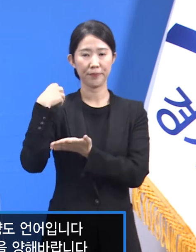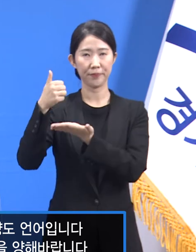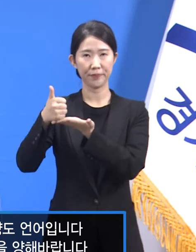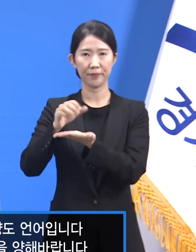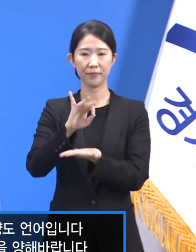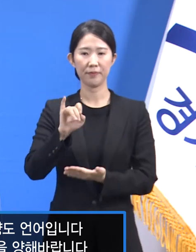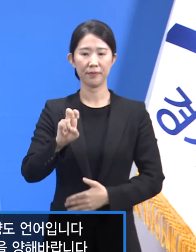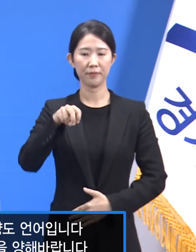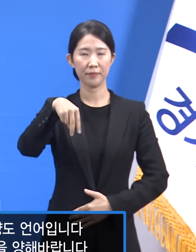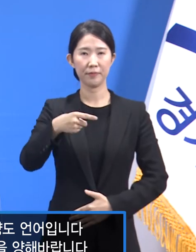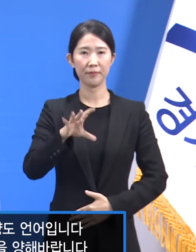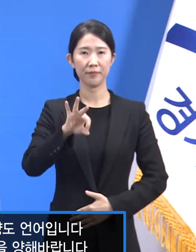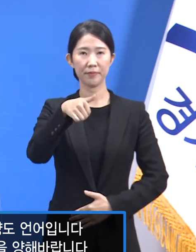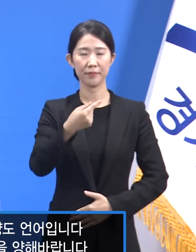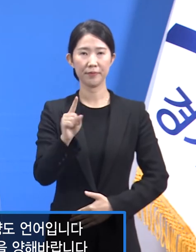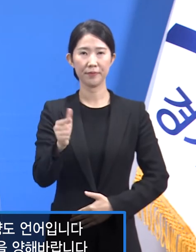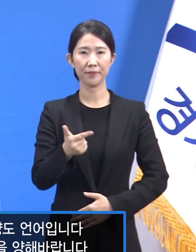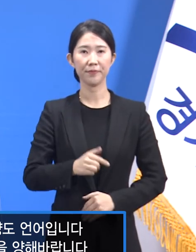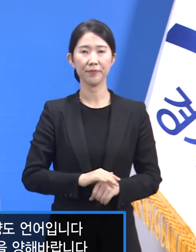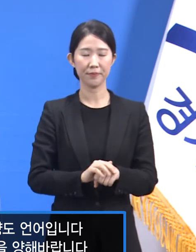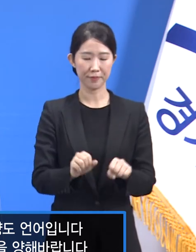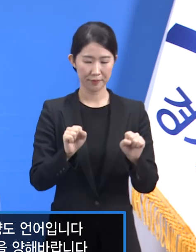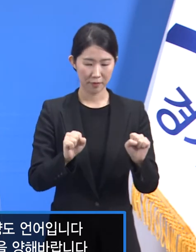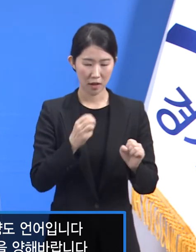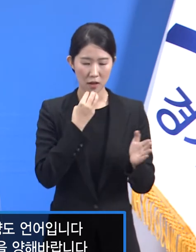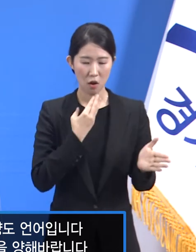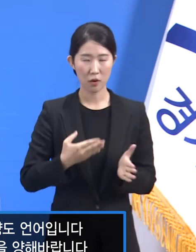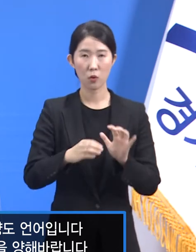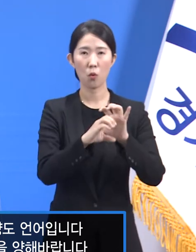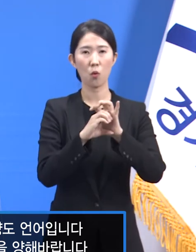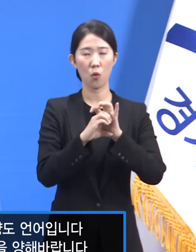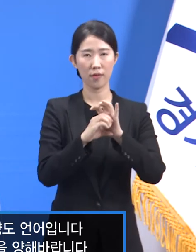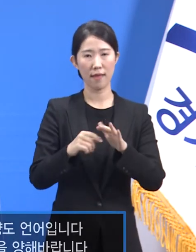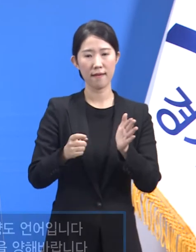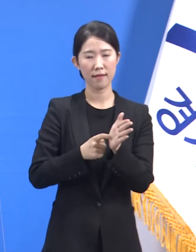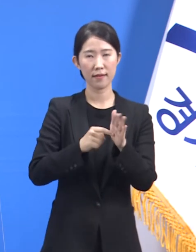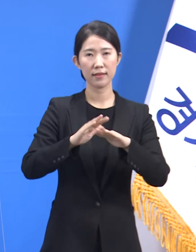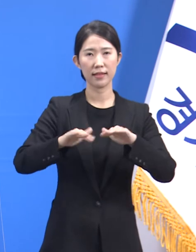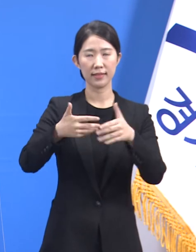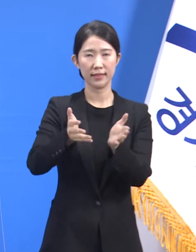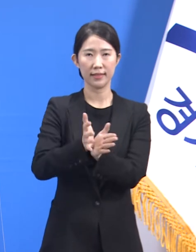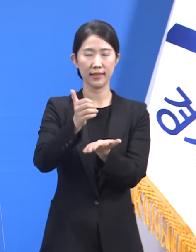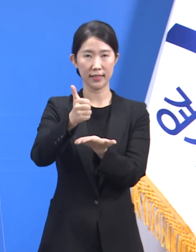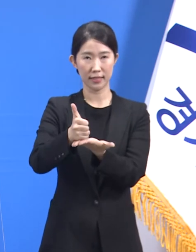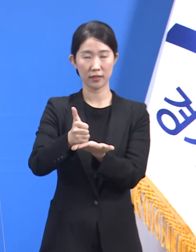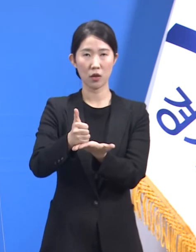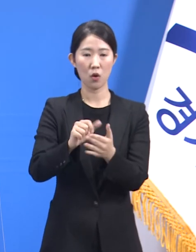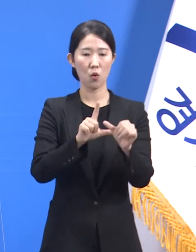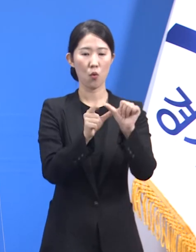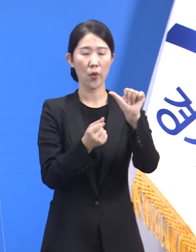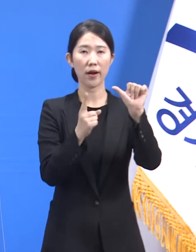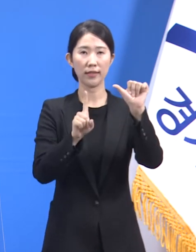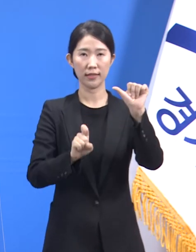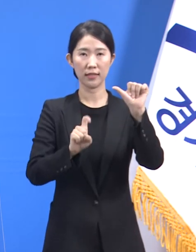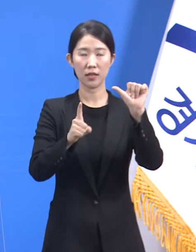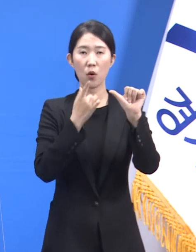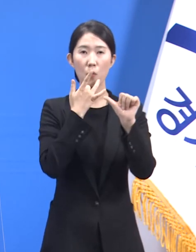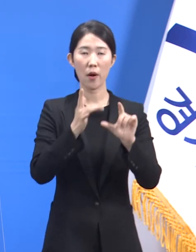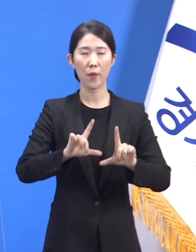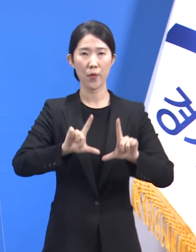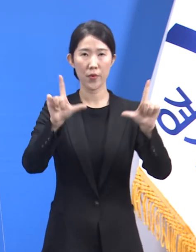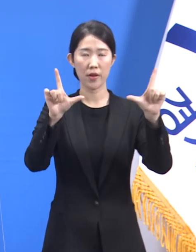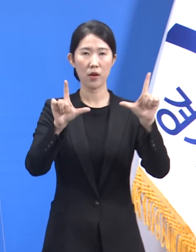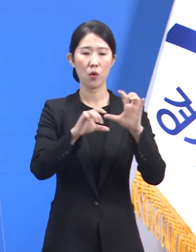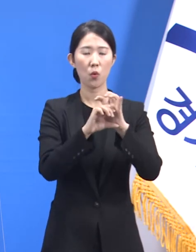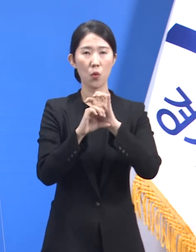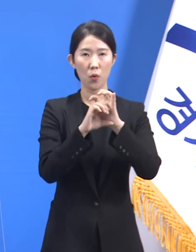안녕하십니까. 경기도 코로나19 긴급대응단의 임순관입니다. 5월 11일 화요일 경기도 코로나19 대응 관련